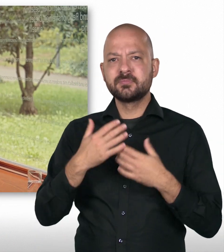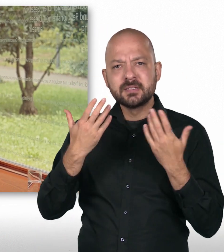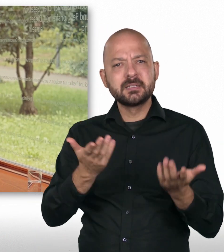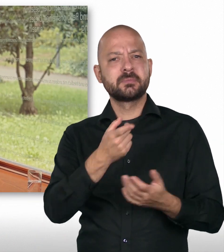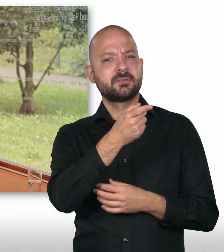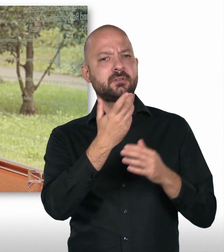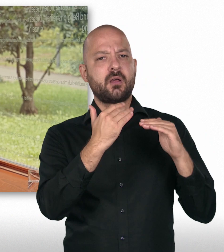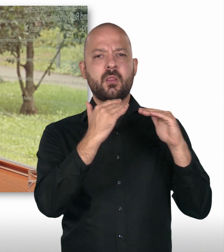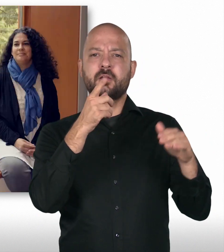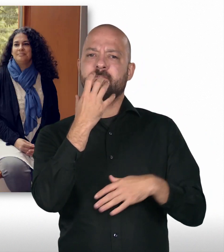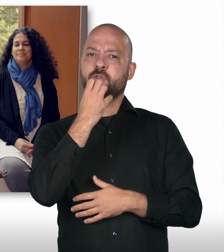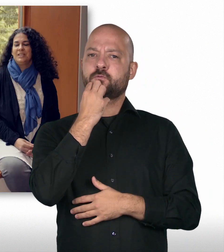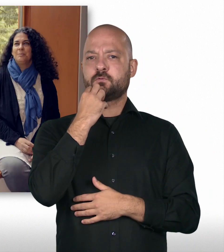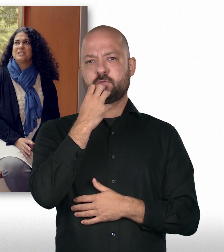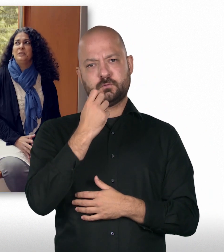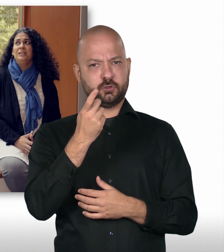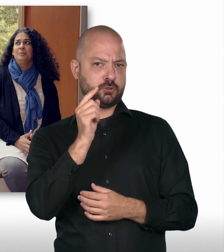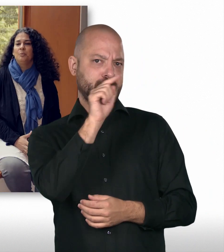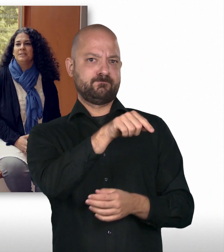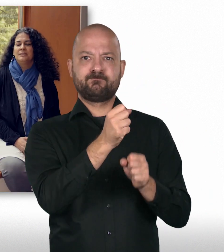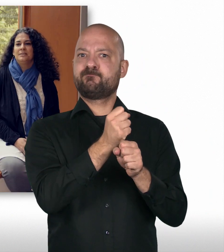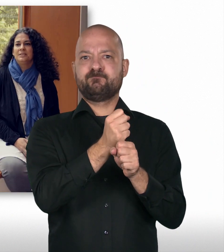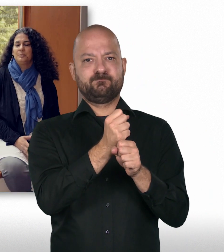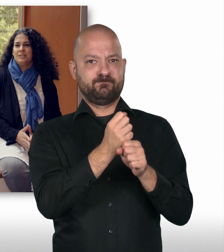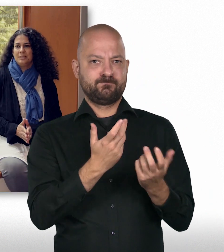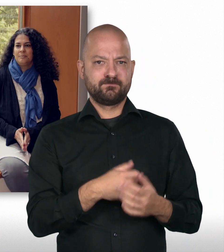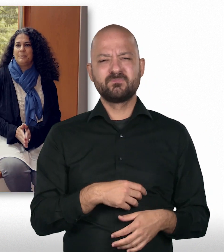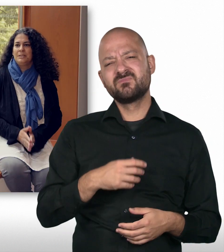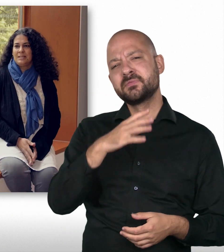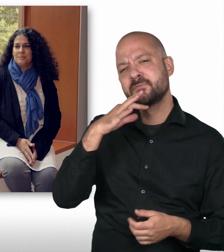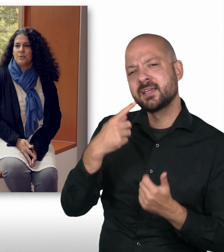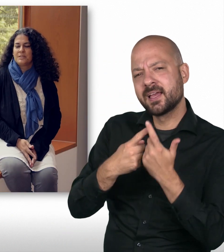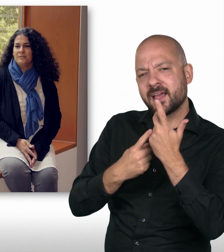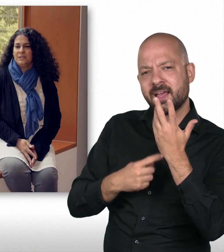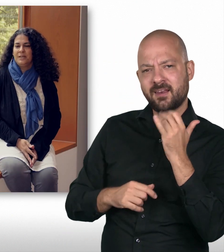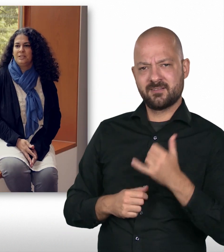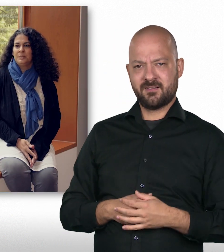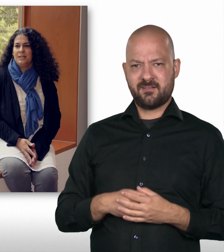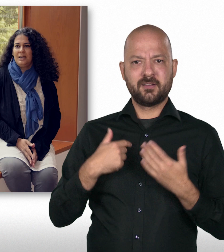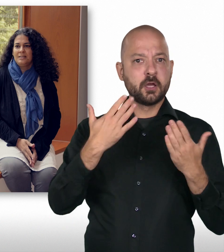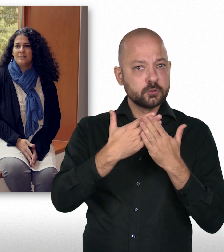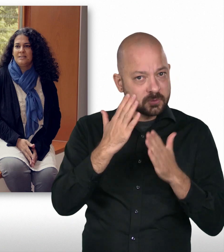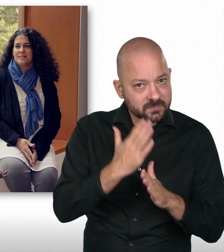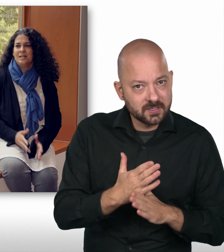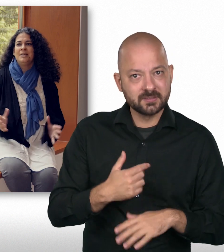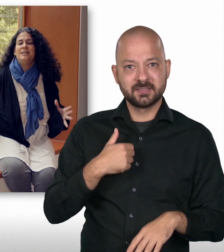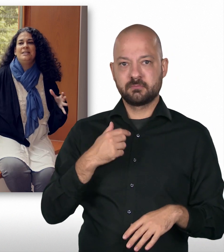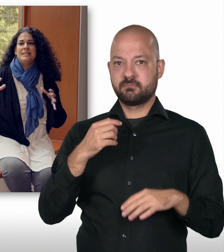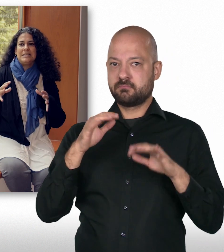sehen zu können? Mhm, da gibt es viele im Moment. Ich bin dann beim ersten Posten, wenn ich fertig bin, alleinerziehend. Deshalb ist